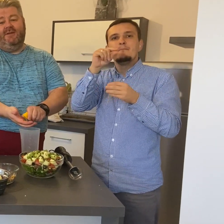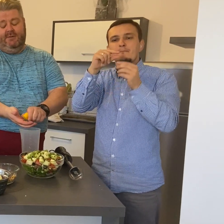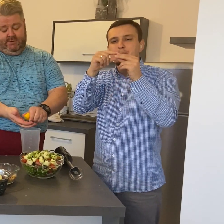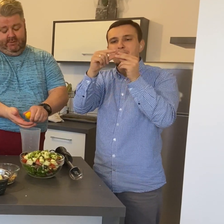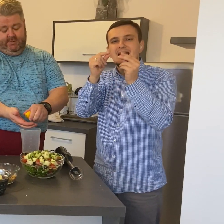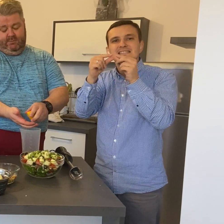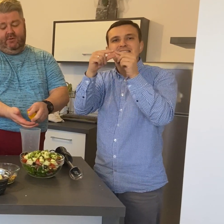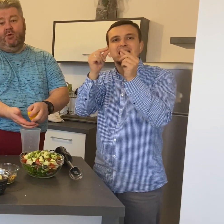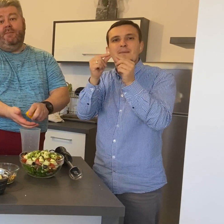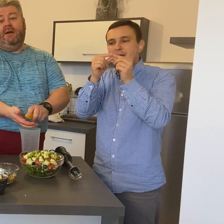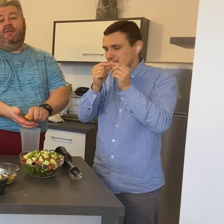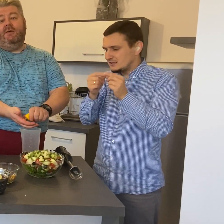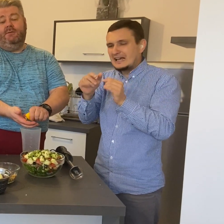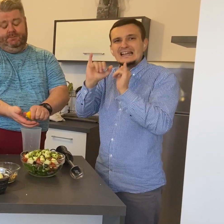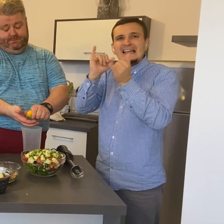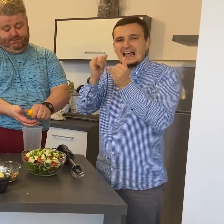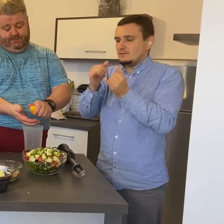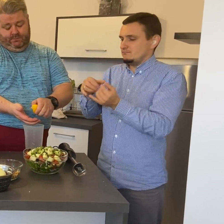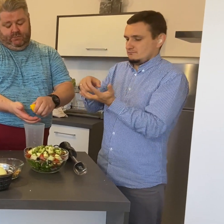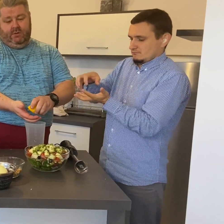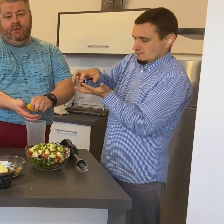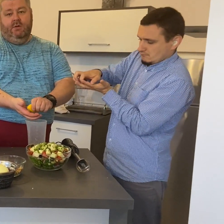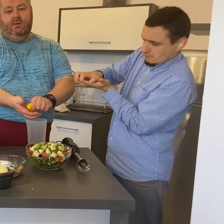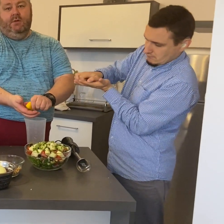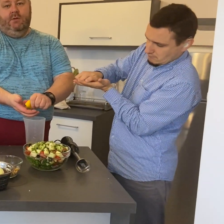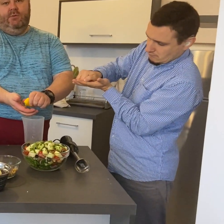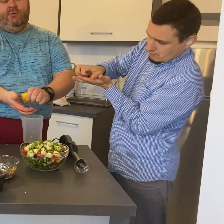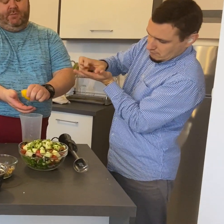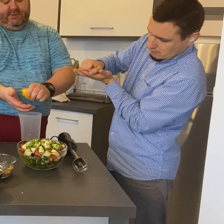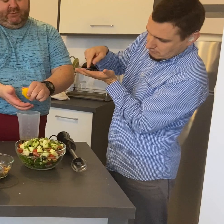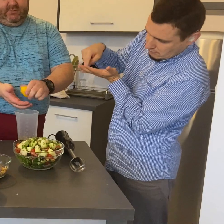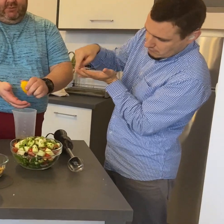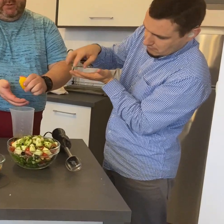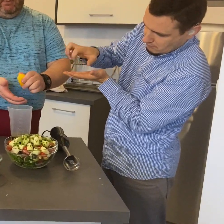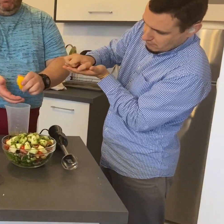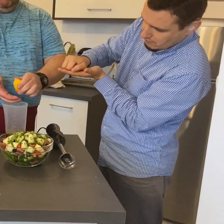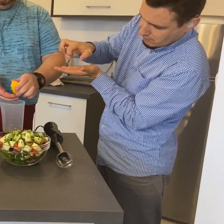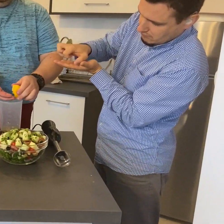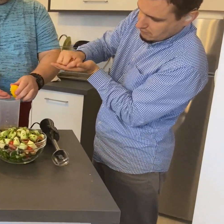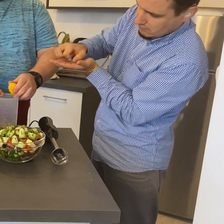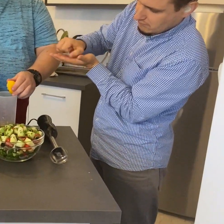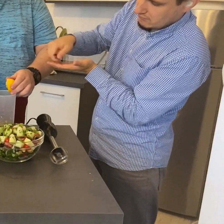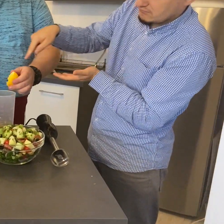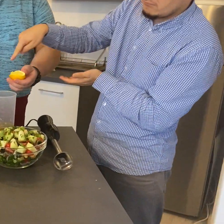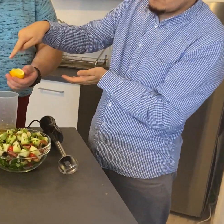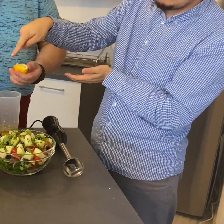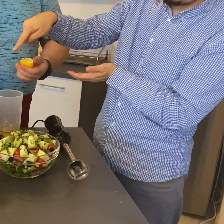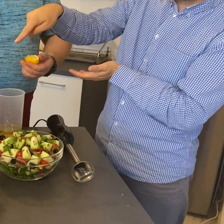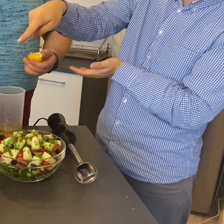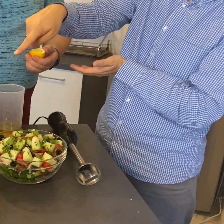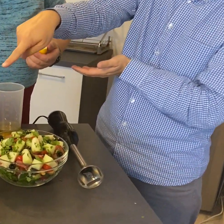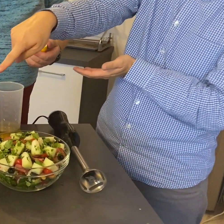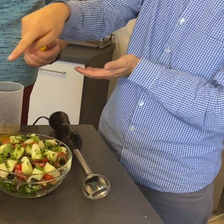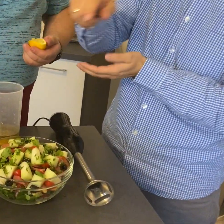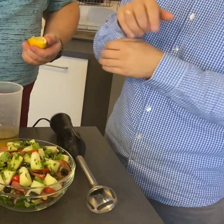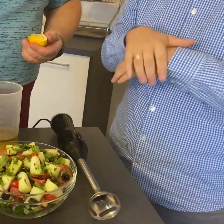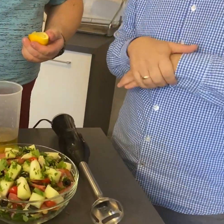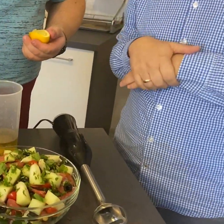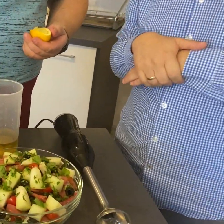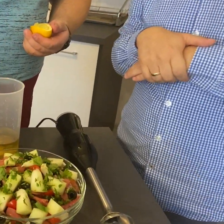przez moje palce. Proszę popatrzeć co się stało. Pestki zostały na ręce.